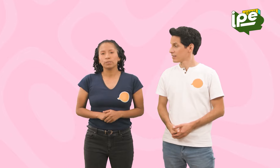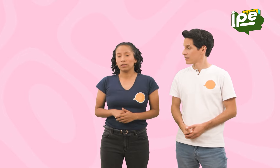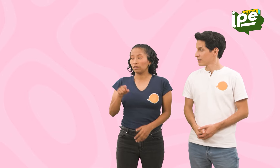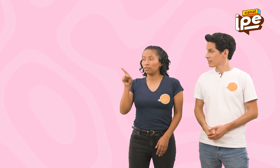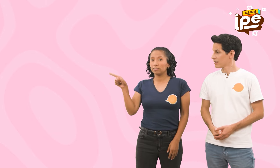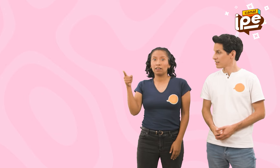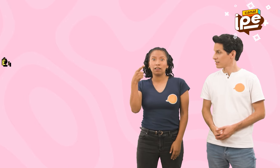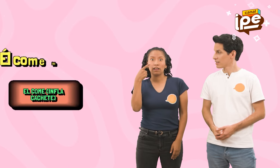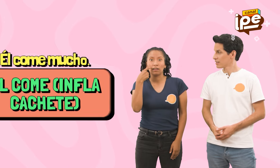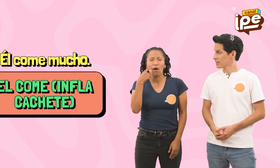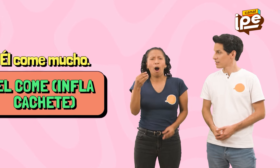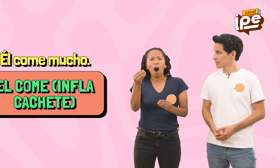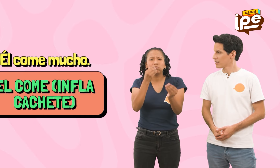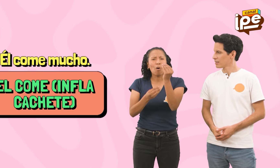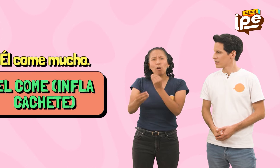Él come mucho.